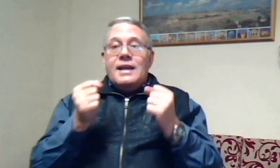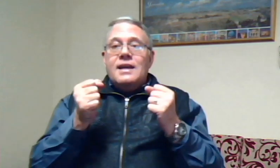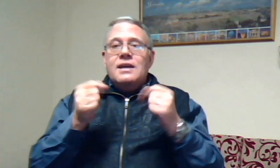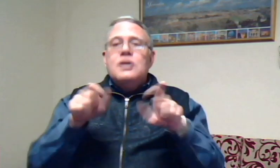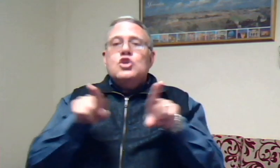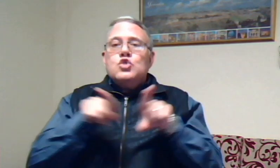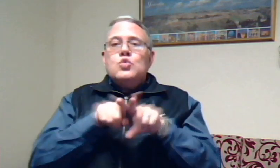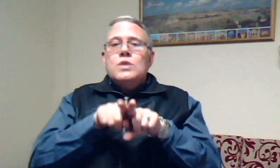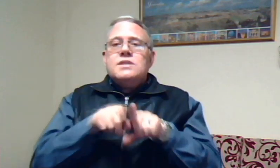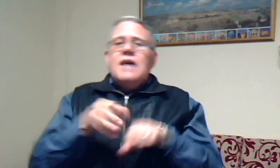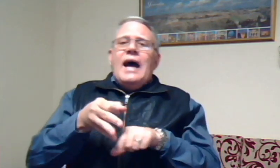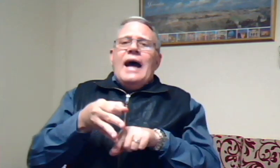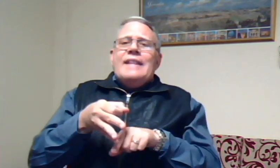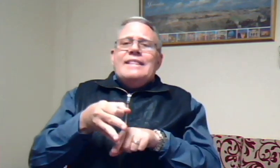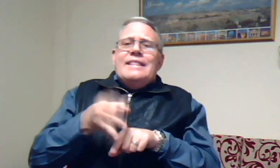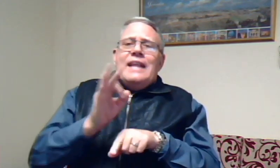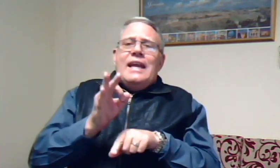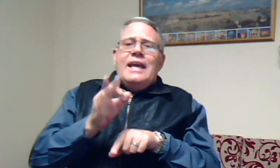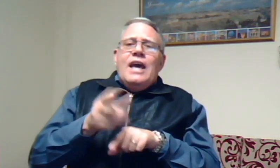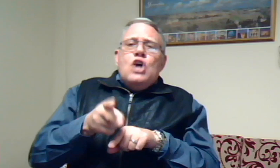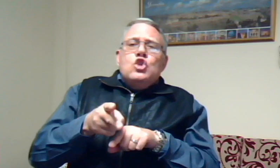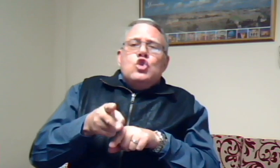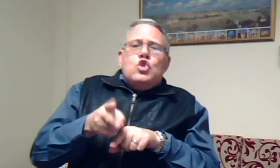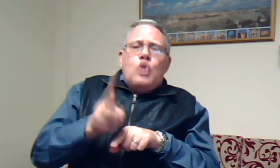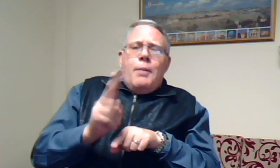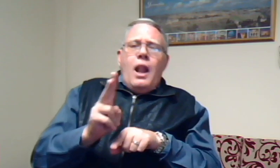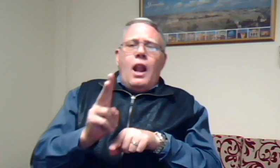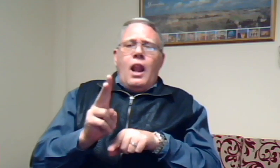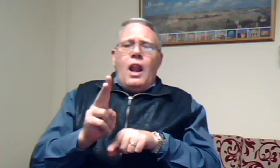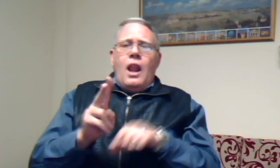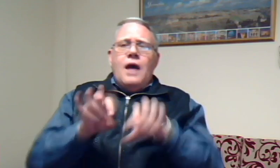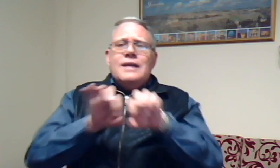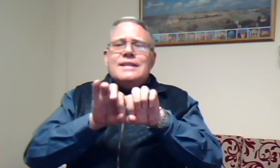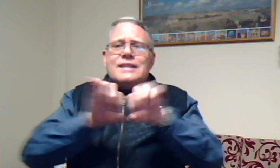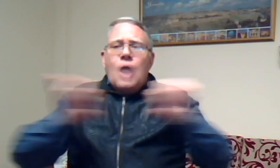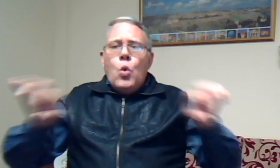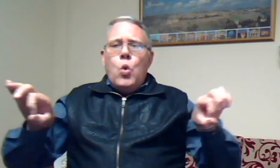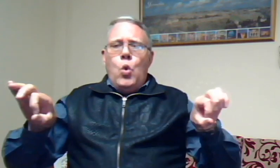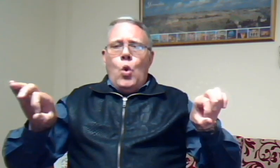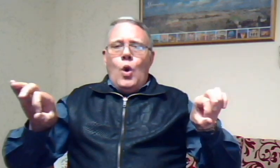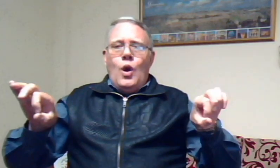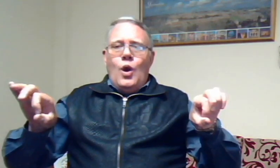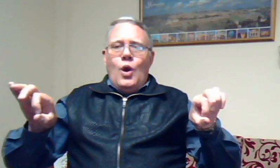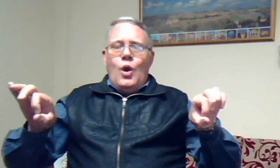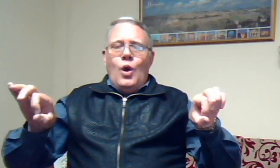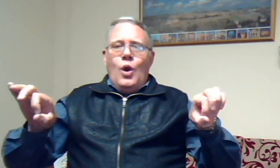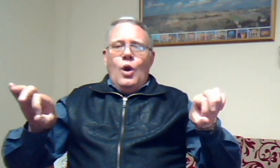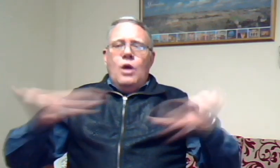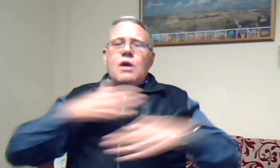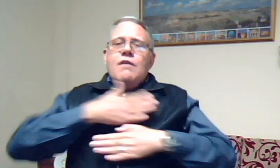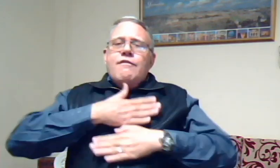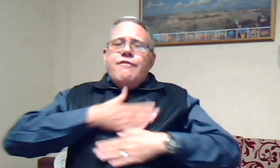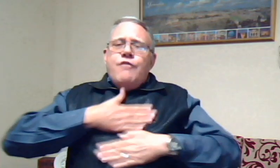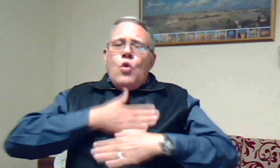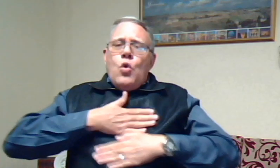soos een drie dubbel touw voel